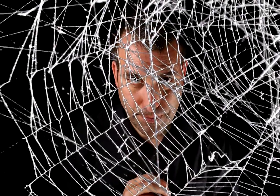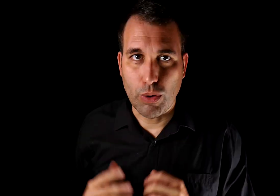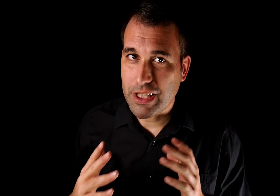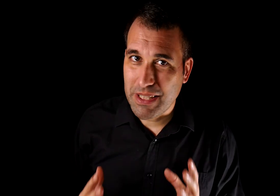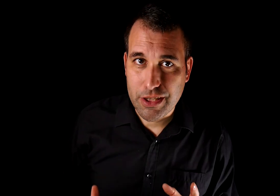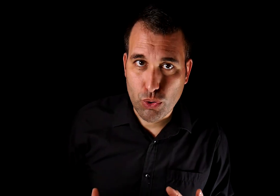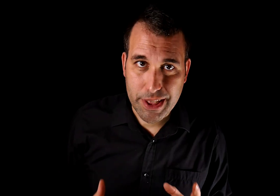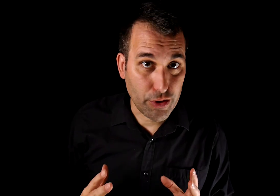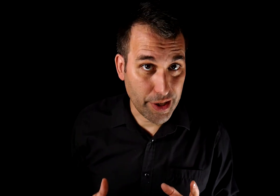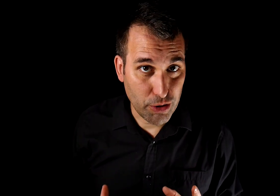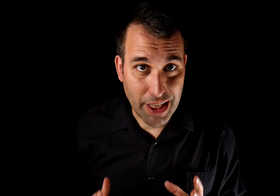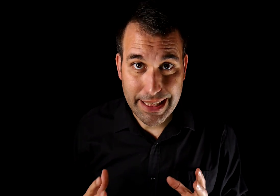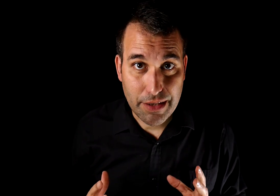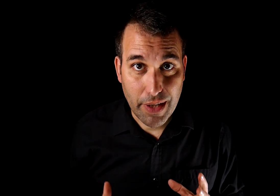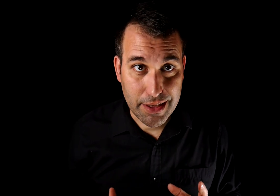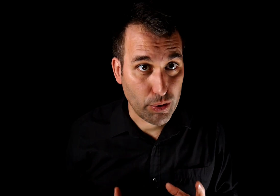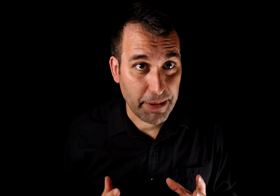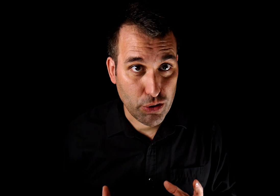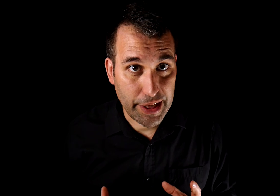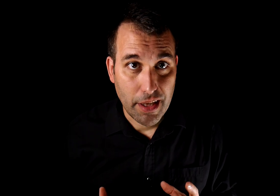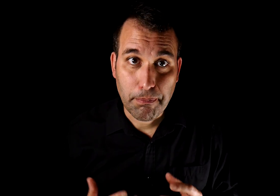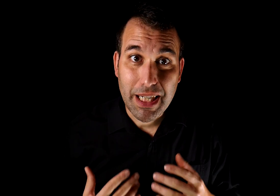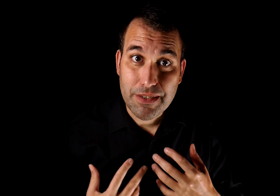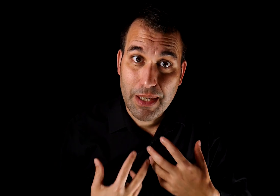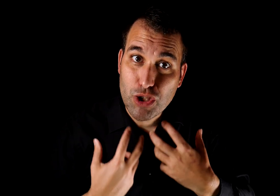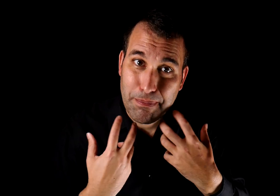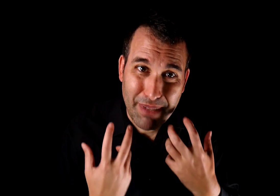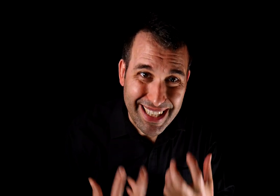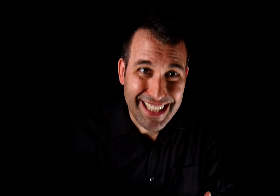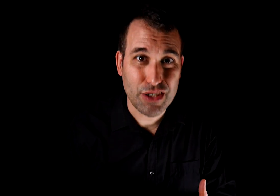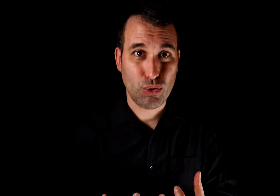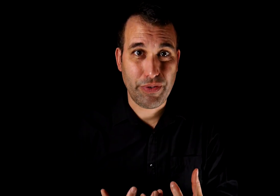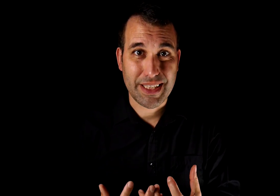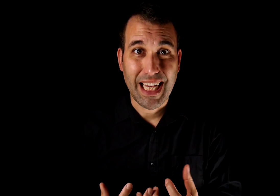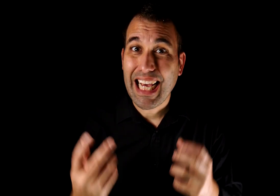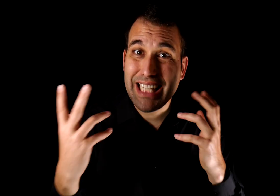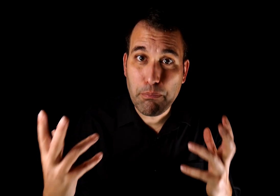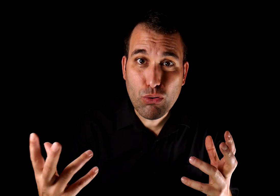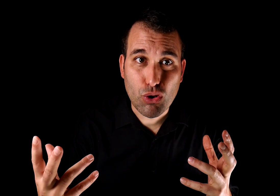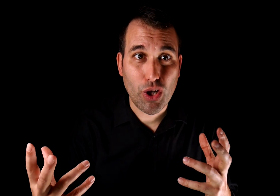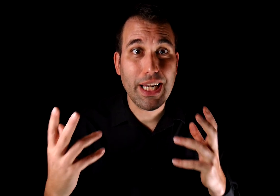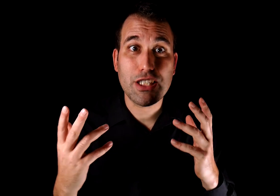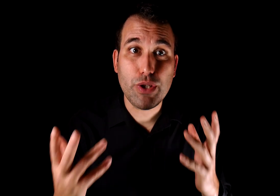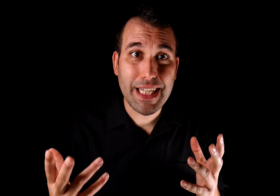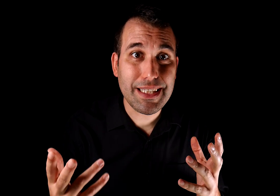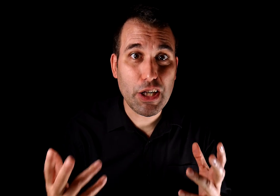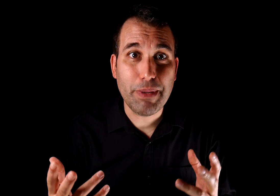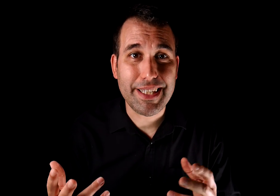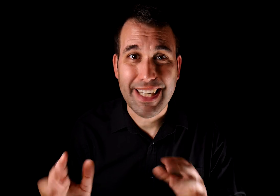Cuantas más excusas encontremos a las red flags de una persona, más vamos a invertir en su defensa, hasta el punto en el que su interés se va a convertir